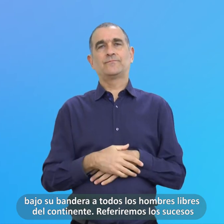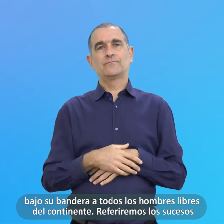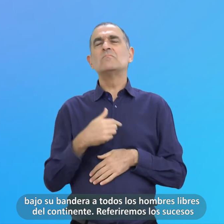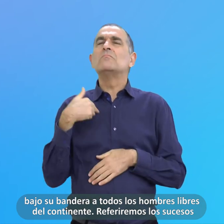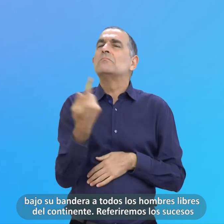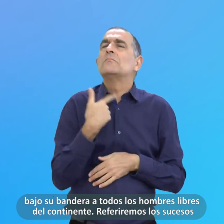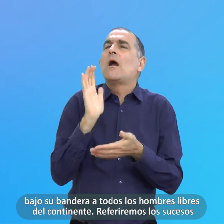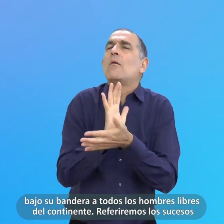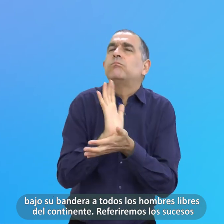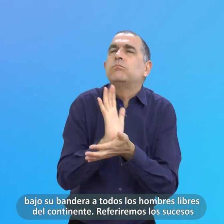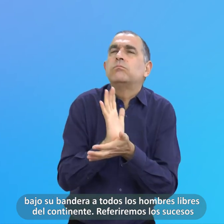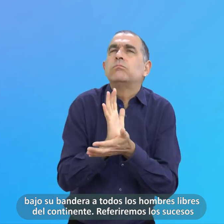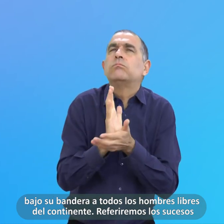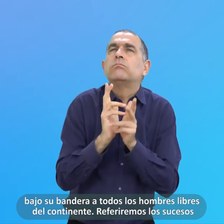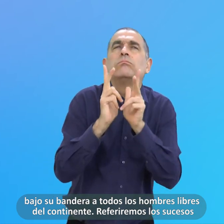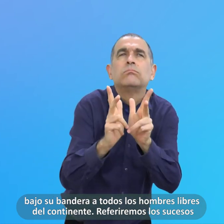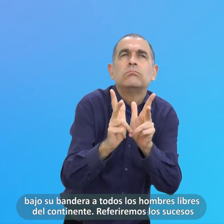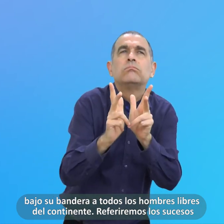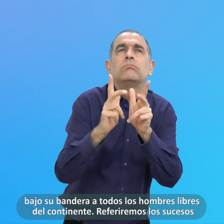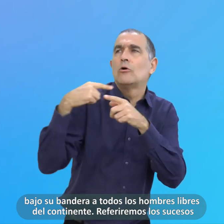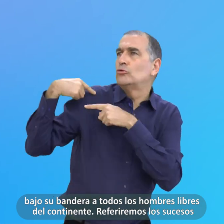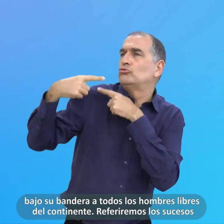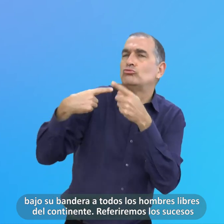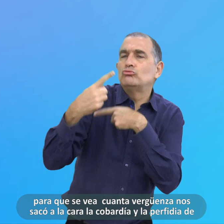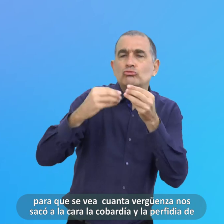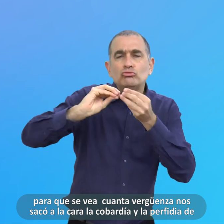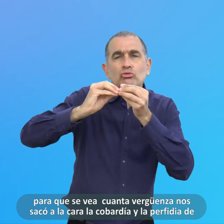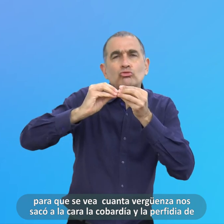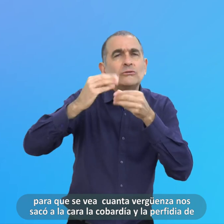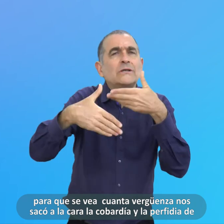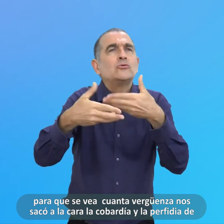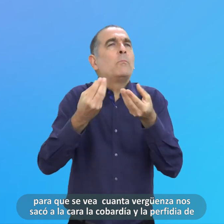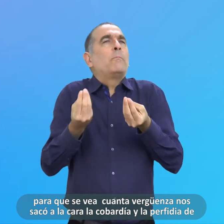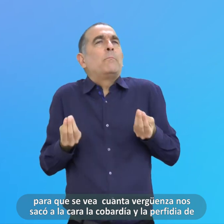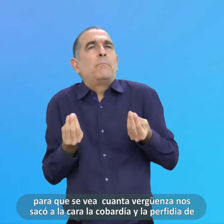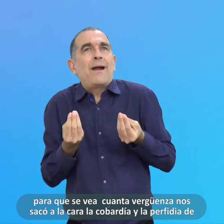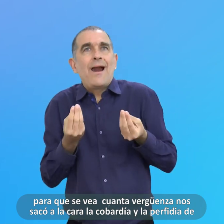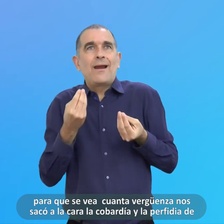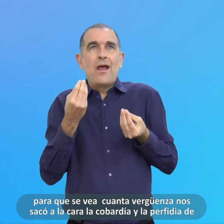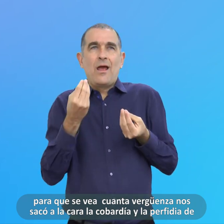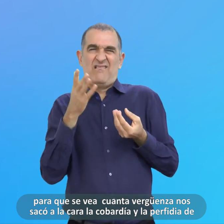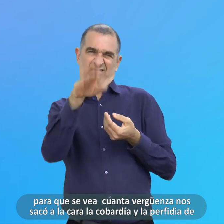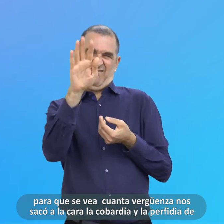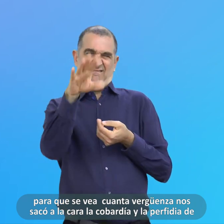Referiremos Los Sucesos Para Que Se Vea Cuanta